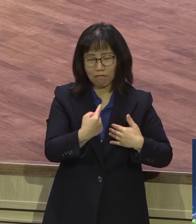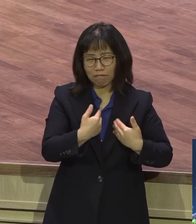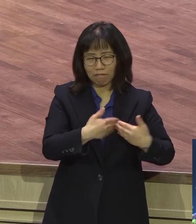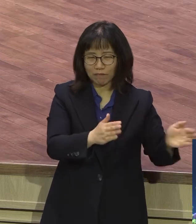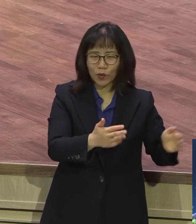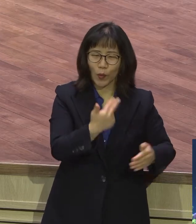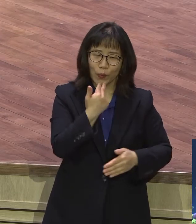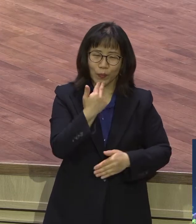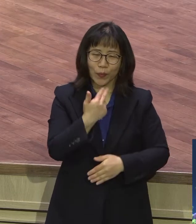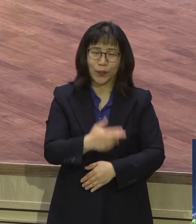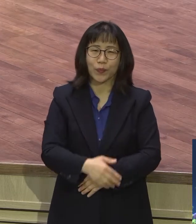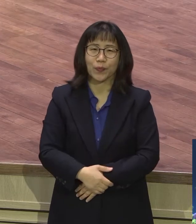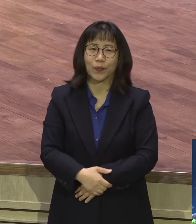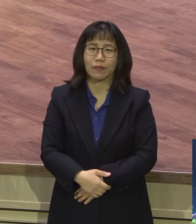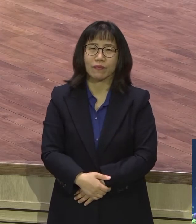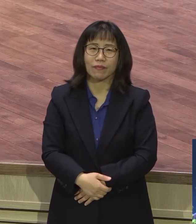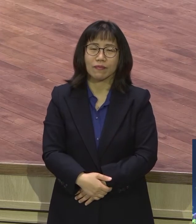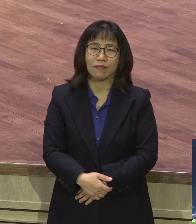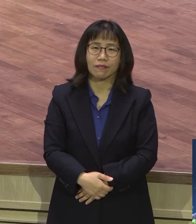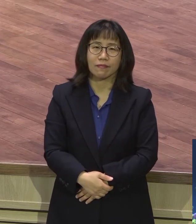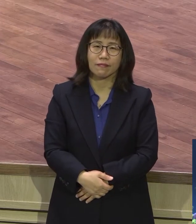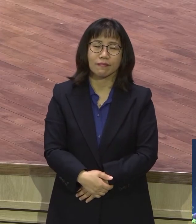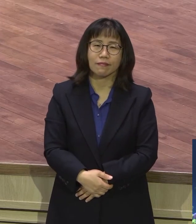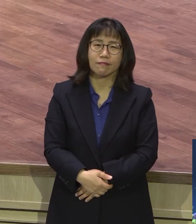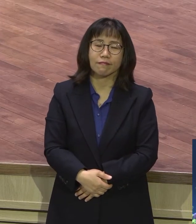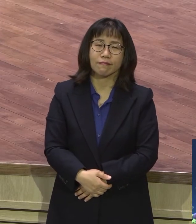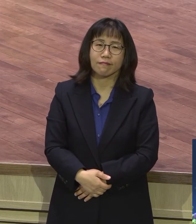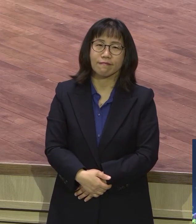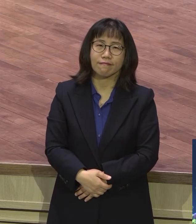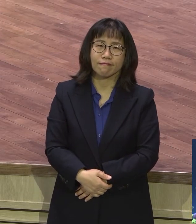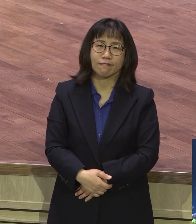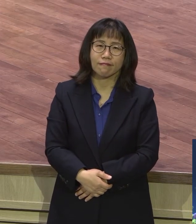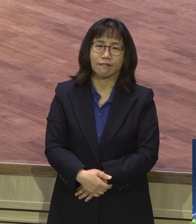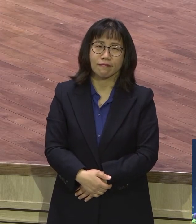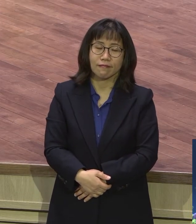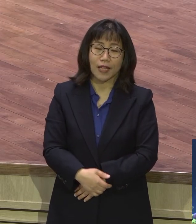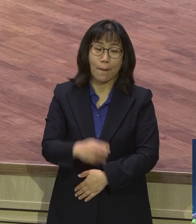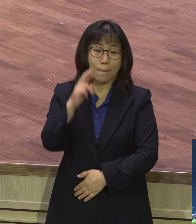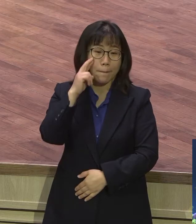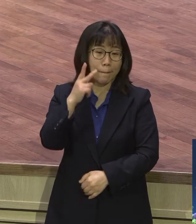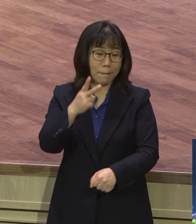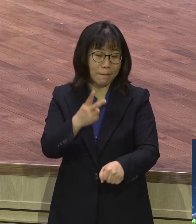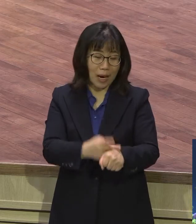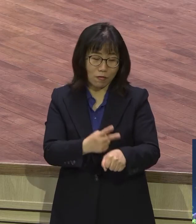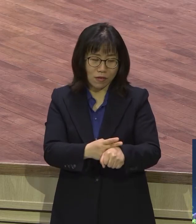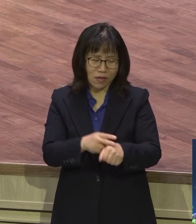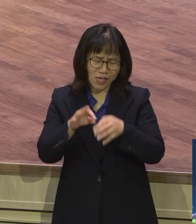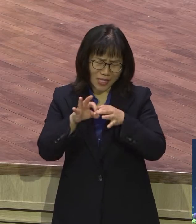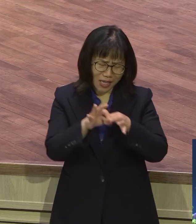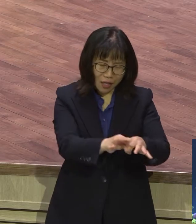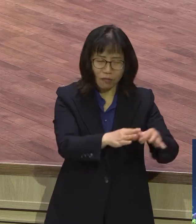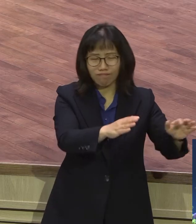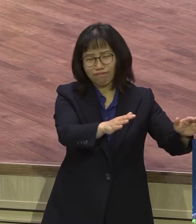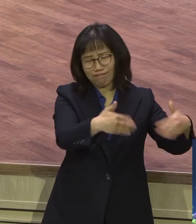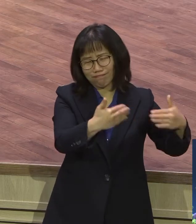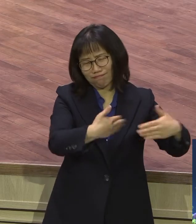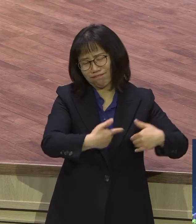말을 해도 내게 아무 상관없어요 그러니 바울이 주의를 계속 할 수 있잖아요 전도자들은